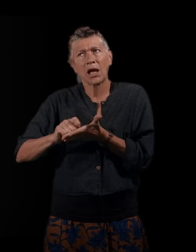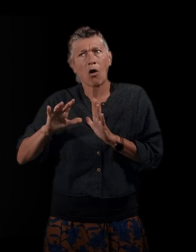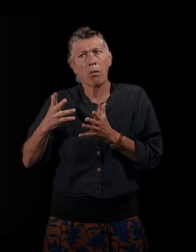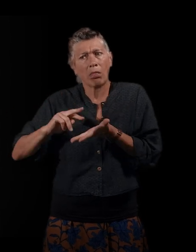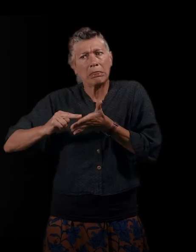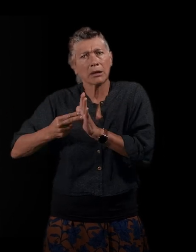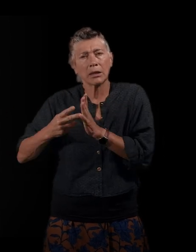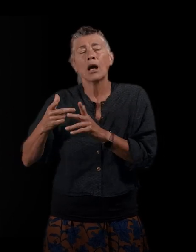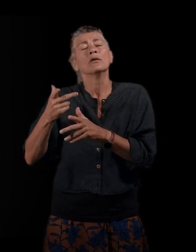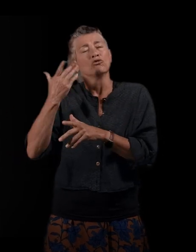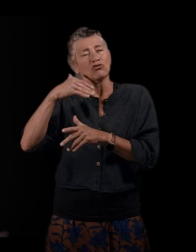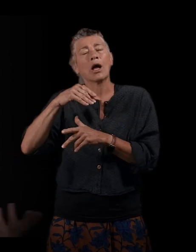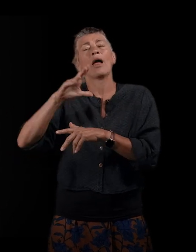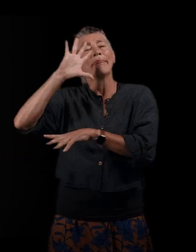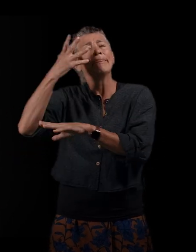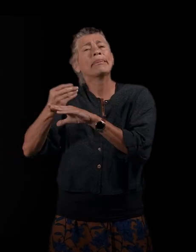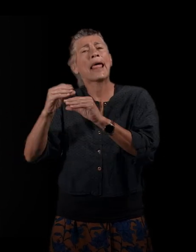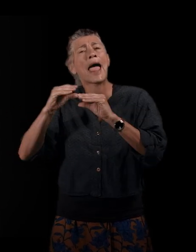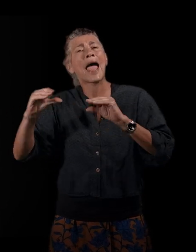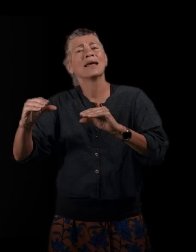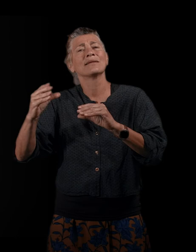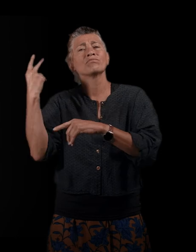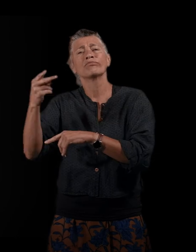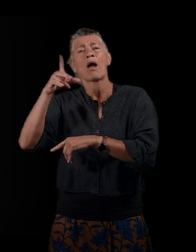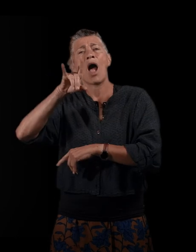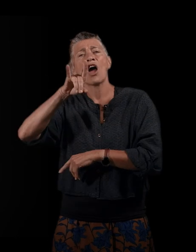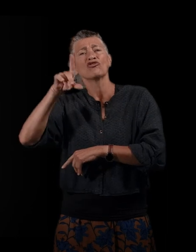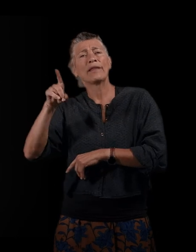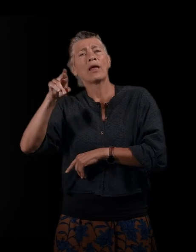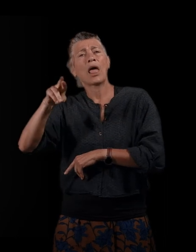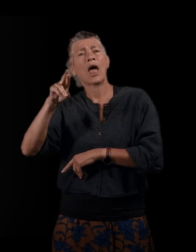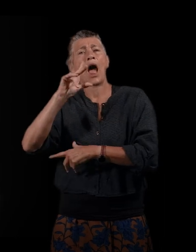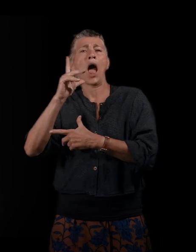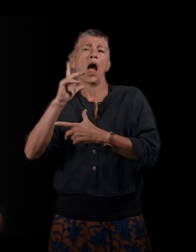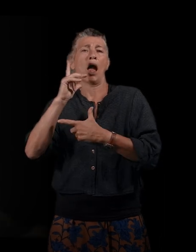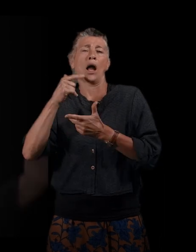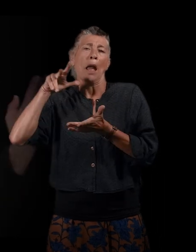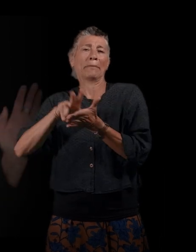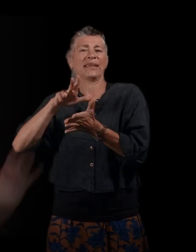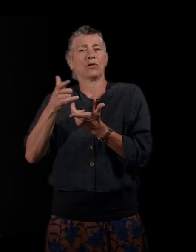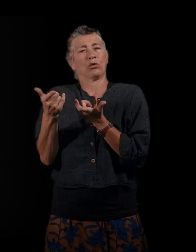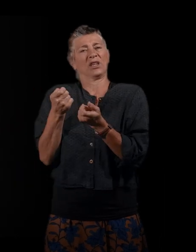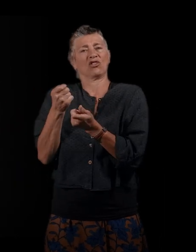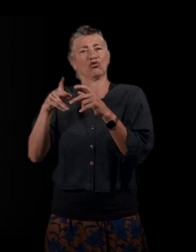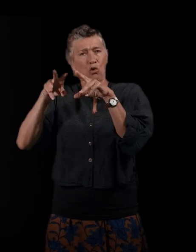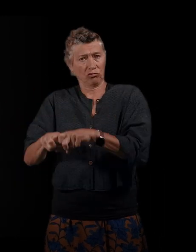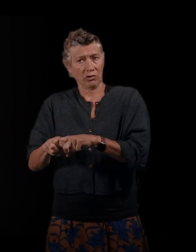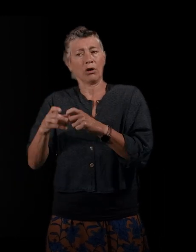pour l'invitation à diriger les recherches. Est-ce qu'il y a eu une volonté de remettre tout à plat et d'écrire autrement